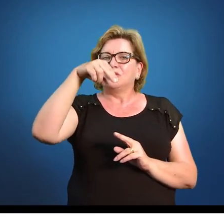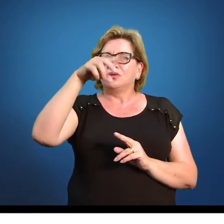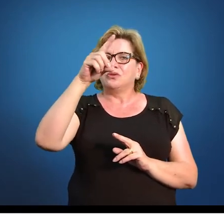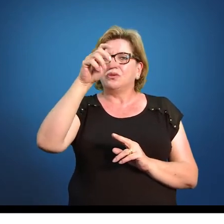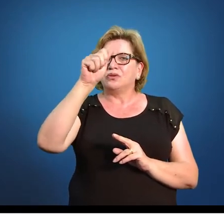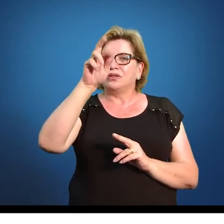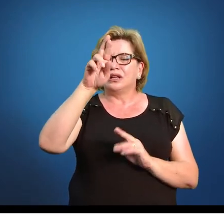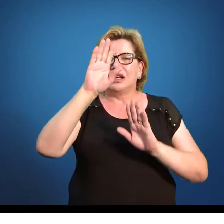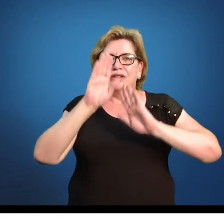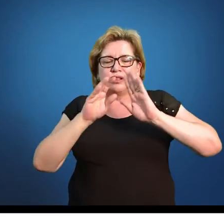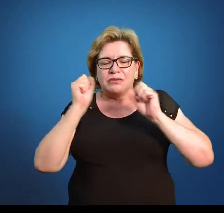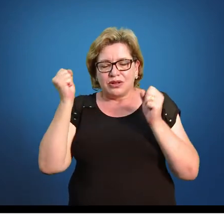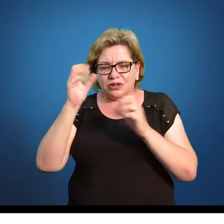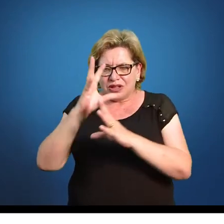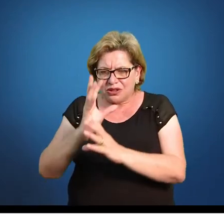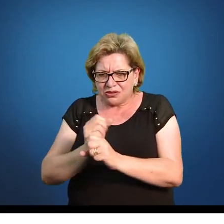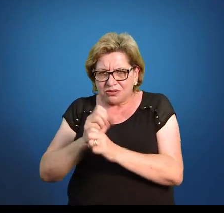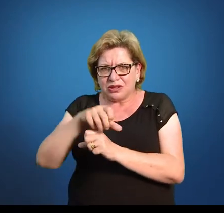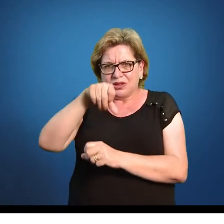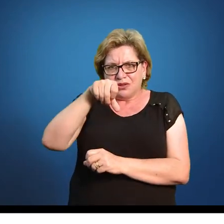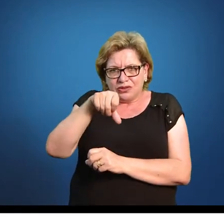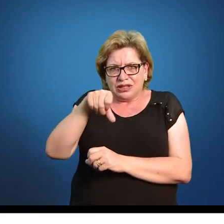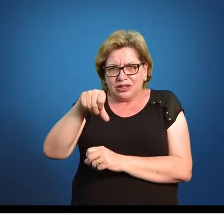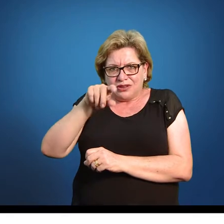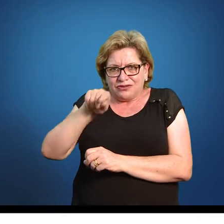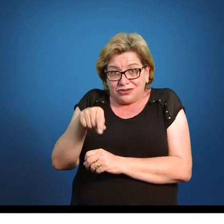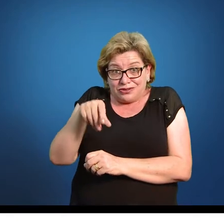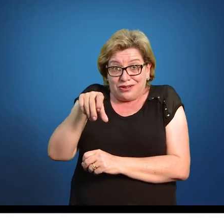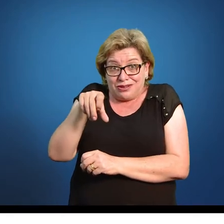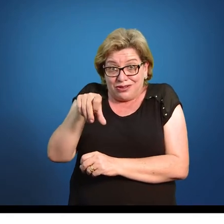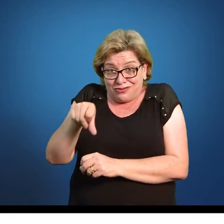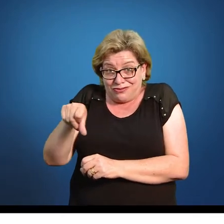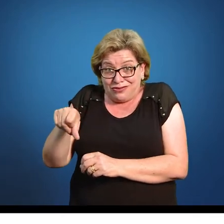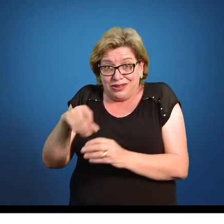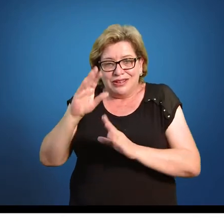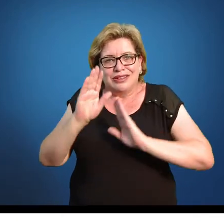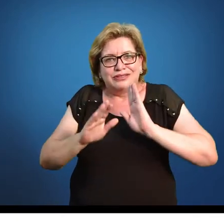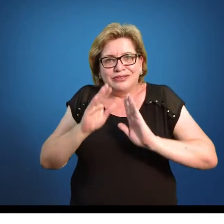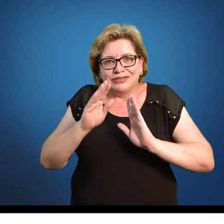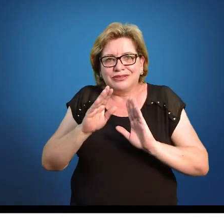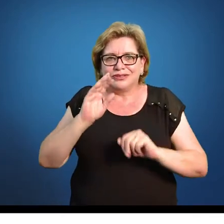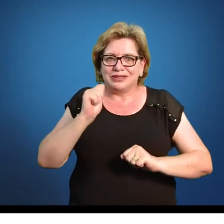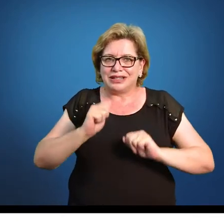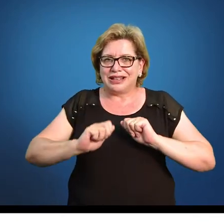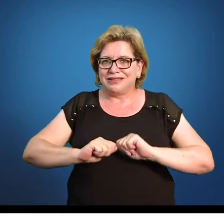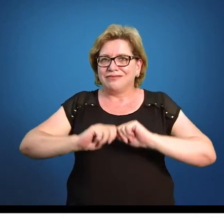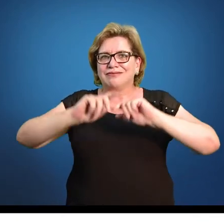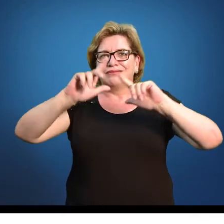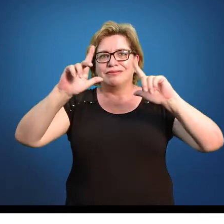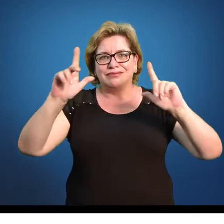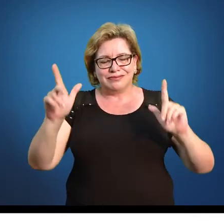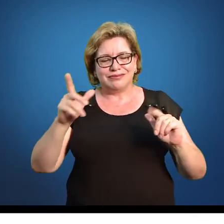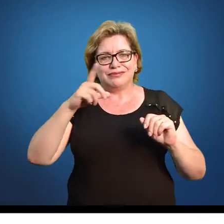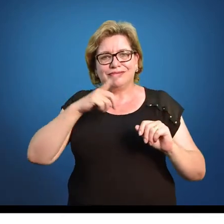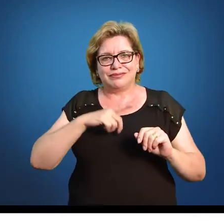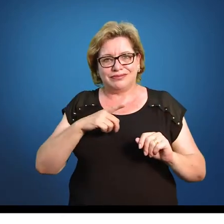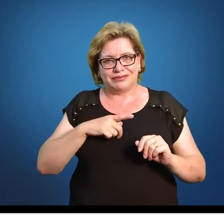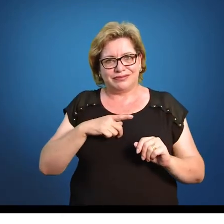99.99. Ou se você arredondou um pouquinho para mais, talvez passar de 100. Só que você tem que ter muito claro para você que